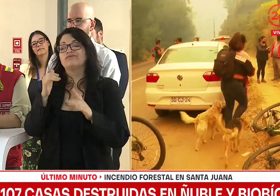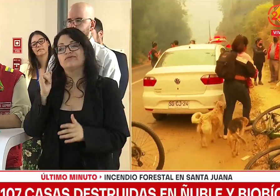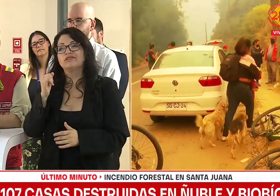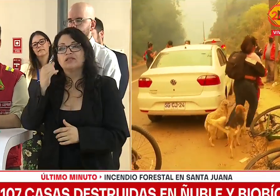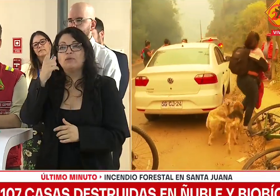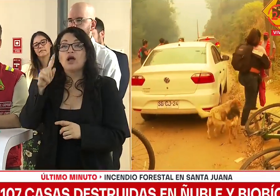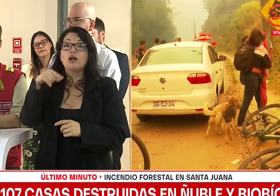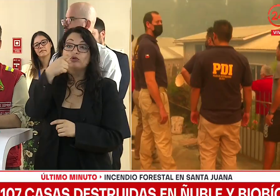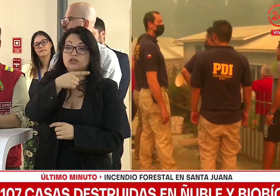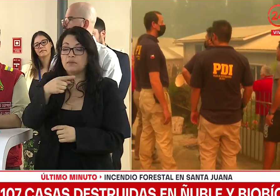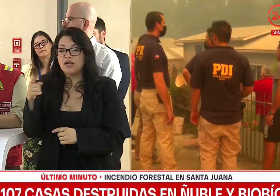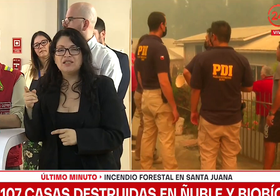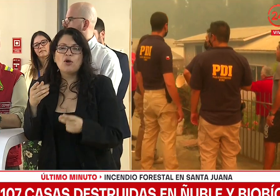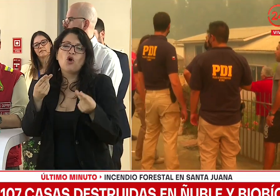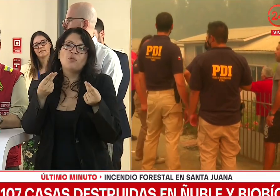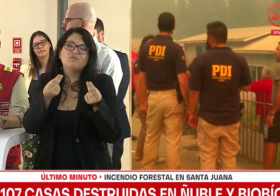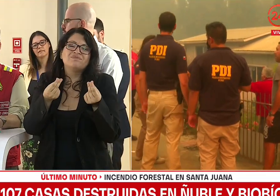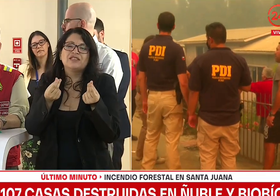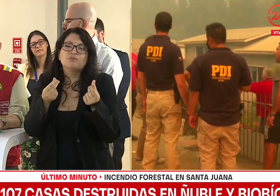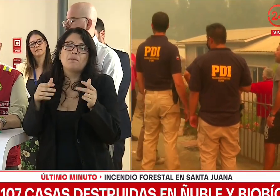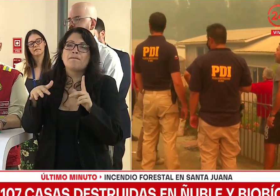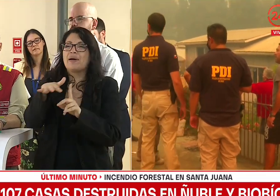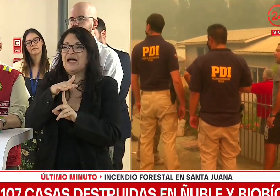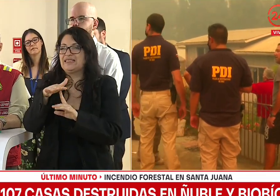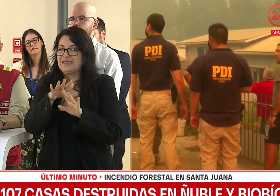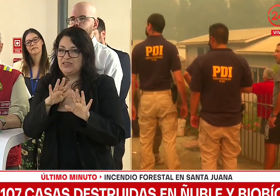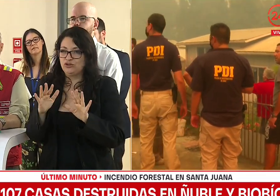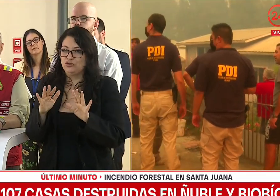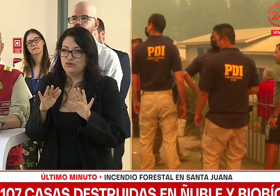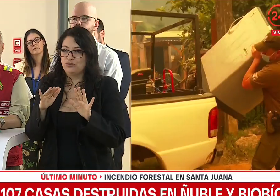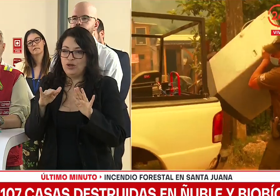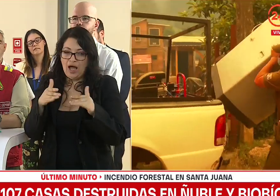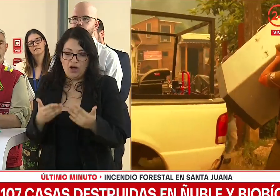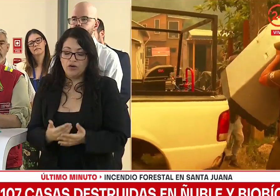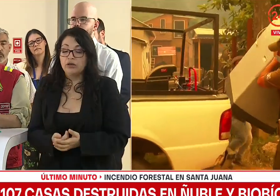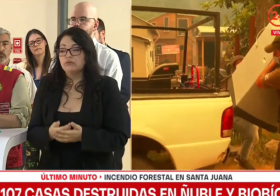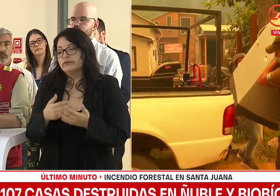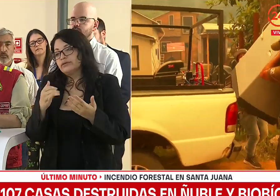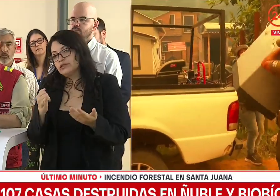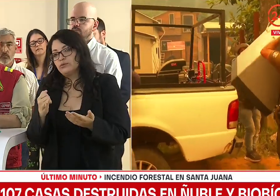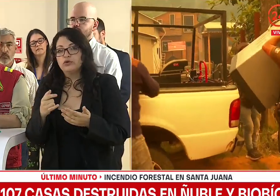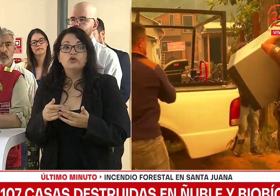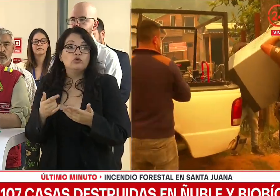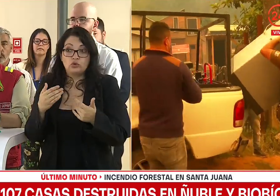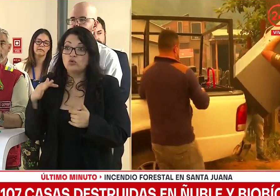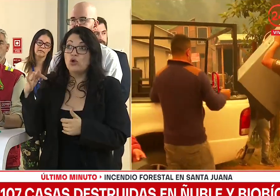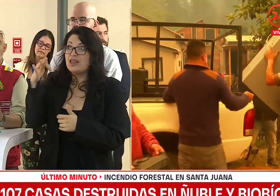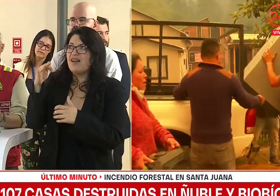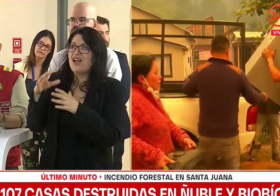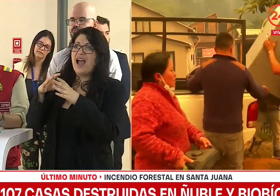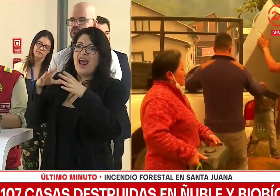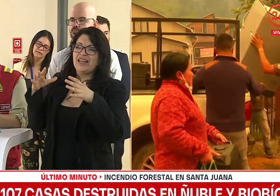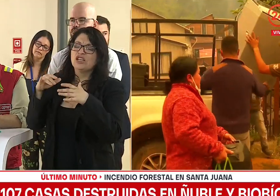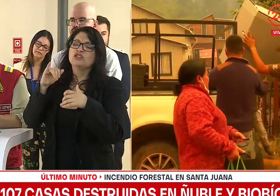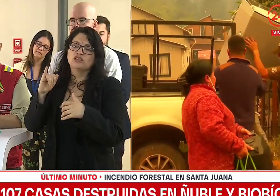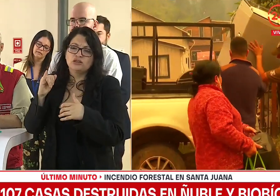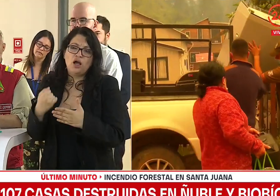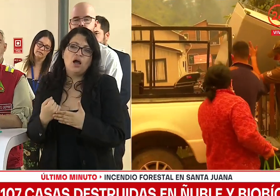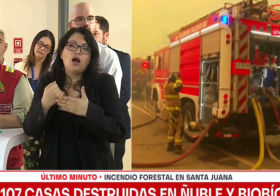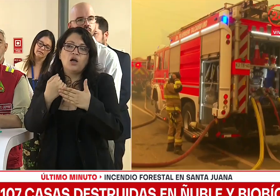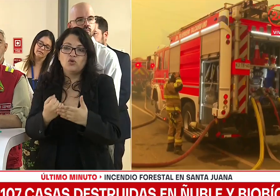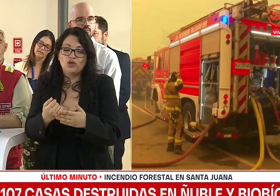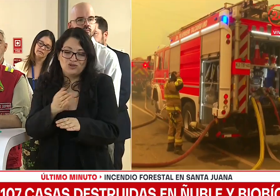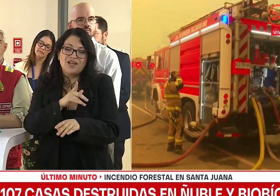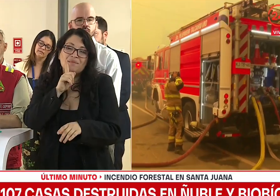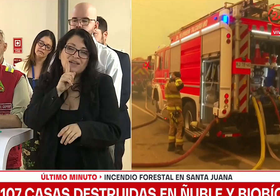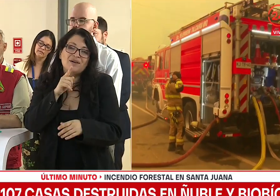durante la próxima semana. Por lo tanto, evidentemente, una aeronave de mayor envergadura es complementario a todos los